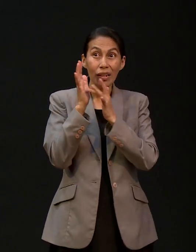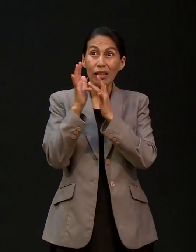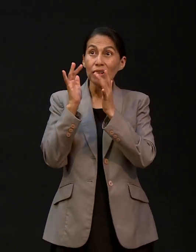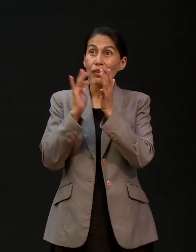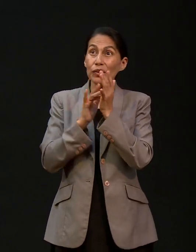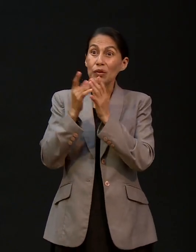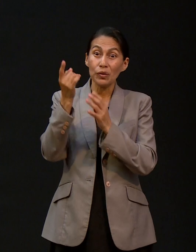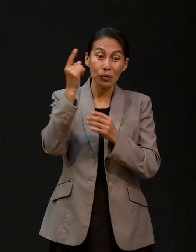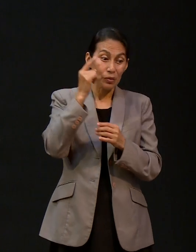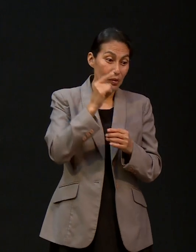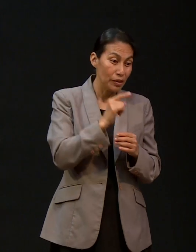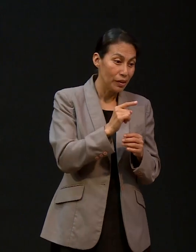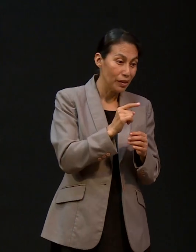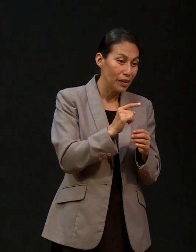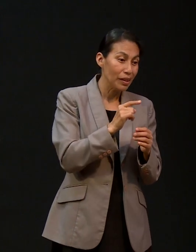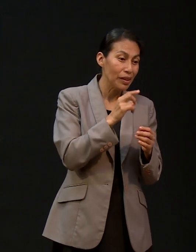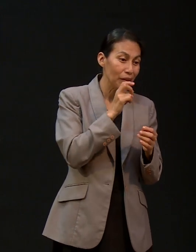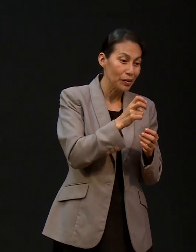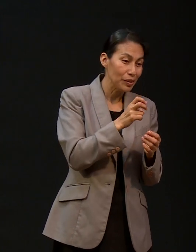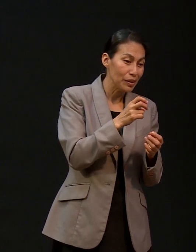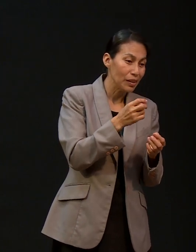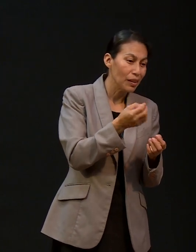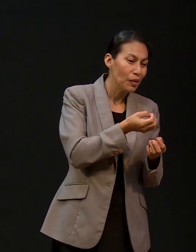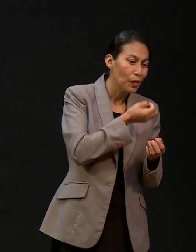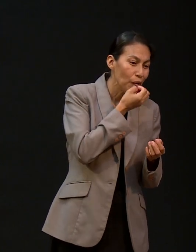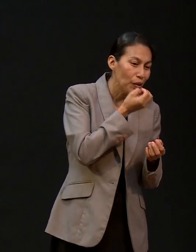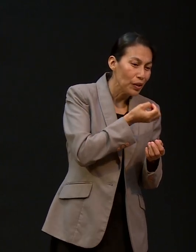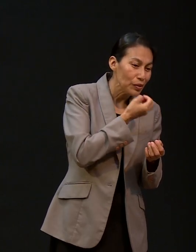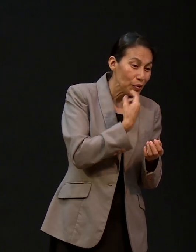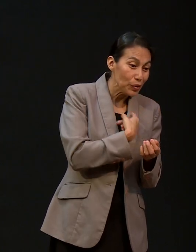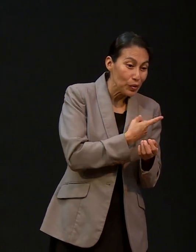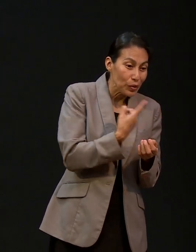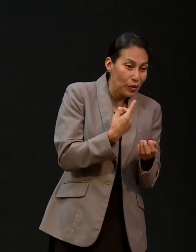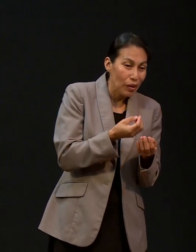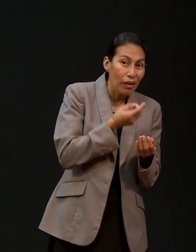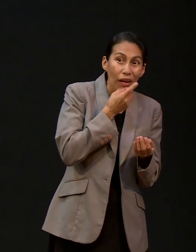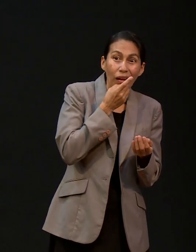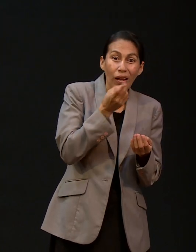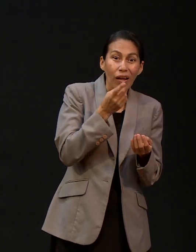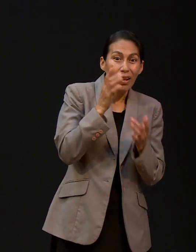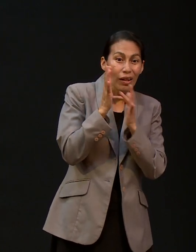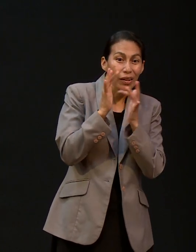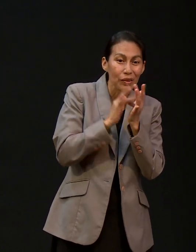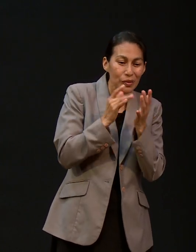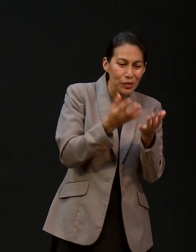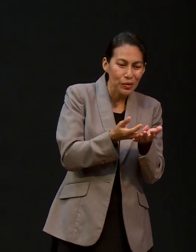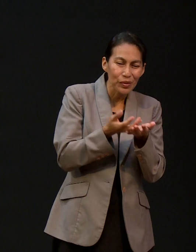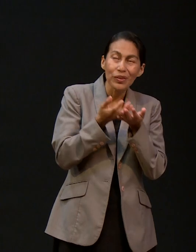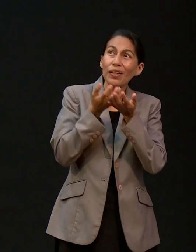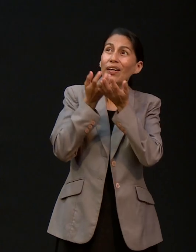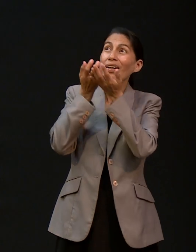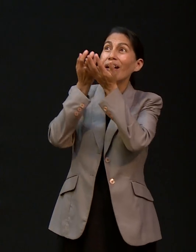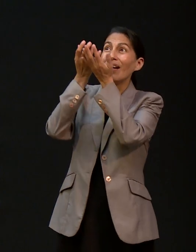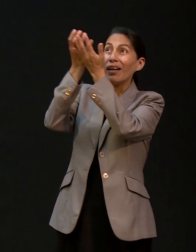esa intercesión de Cristo que la oración llega hasta el trono de la gracia de Dios. Así es. Siendo pecadores. Ajá.